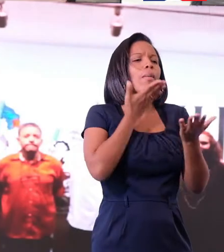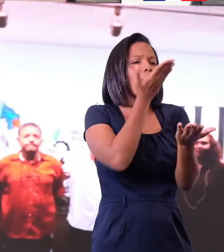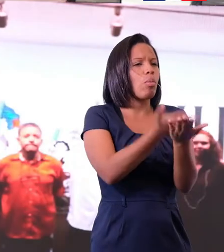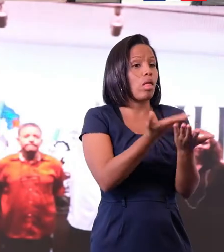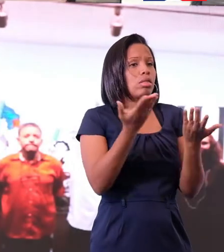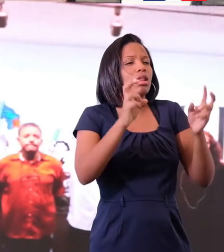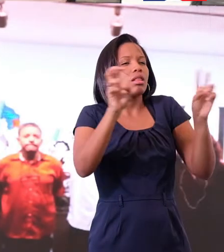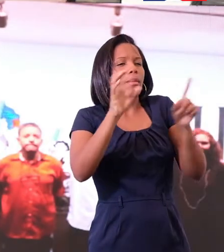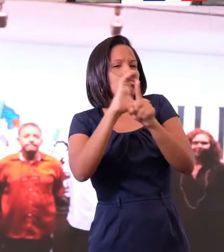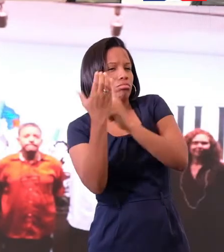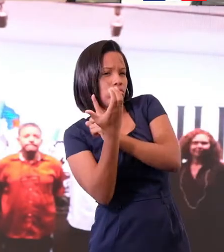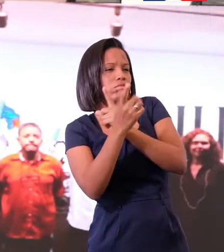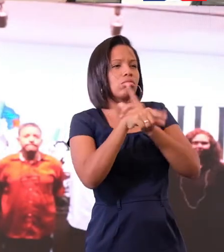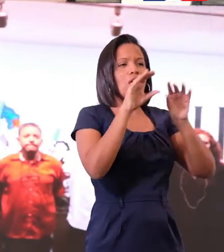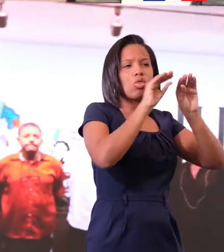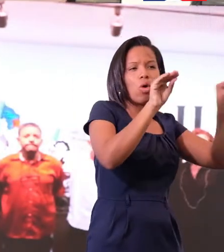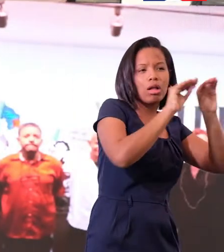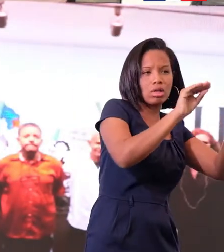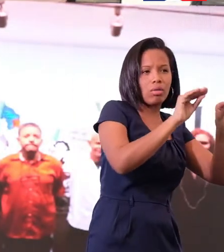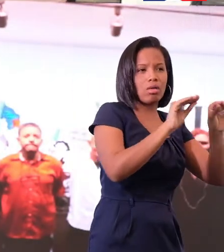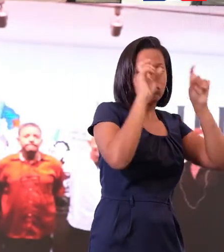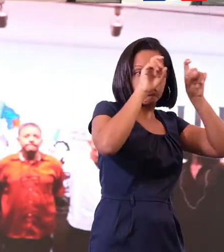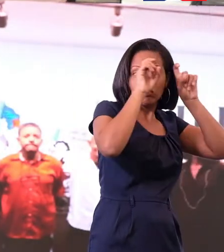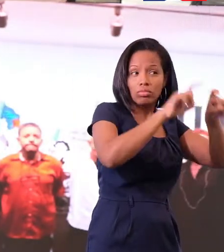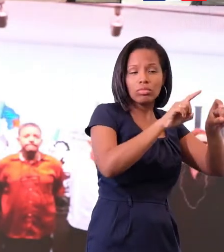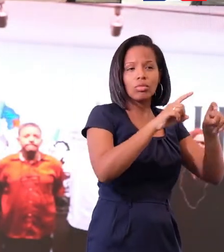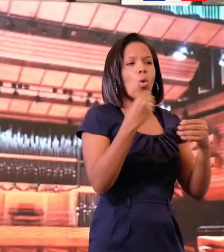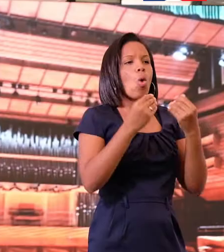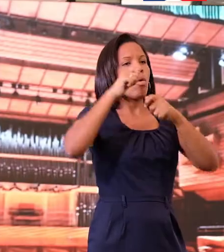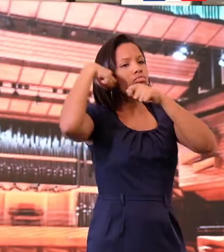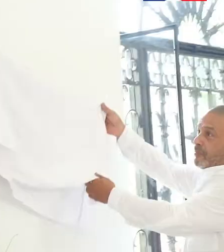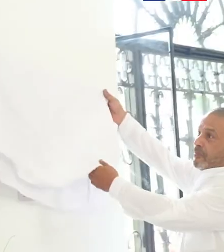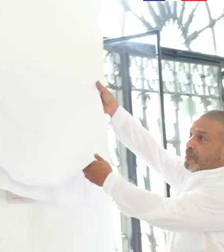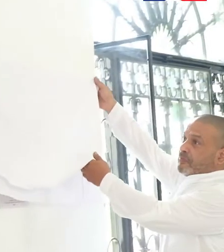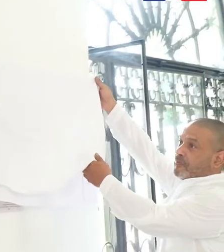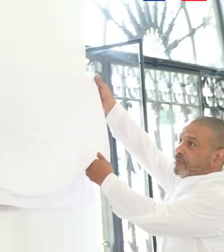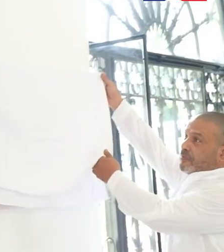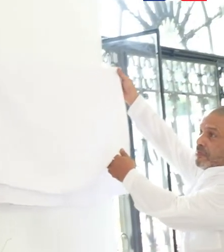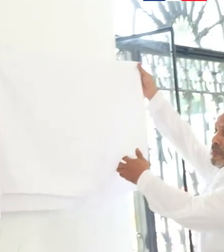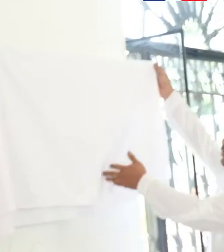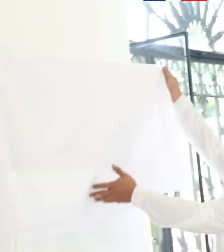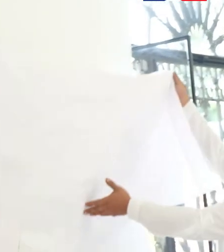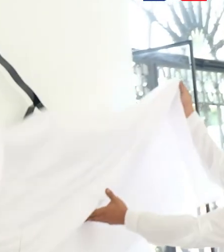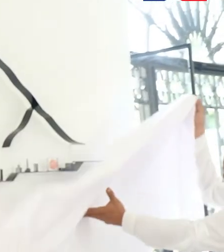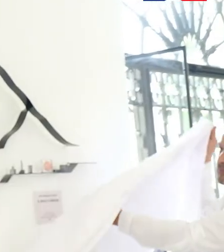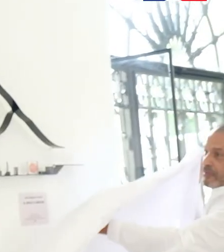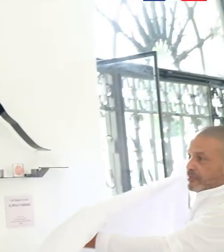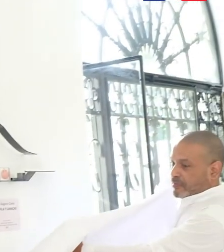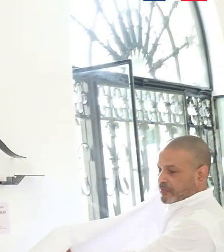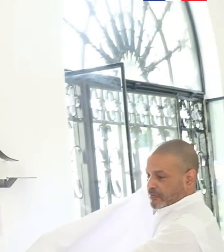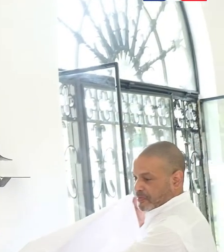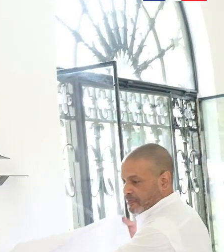desde el Festival de Artes Escénicas hasta el de Cine Francés, desde conciertos de música clásica